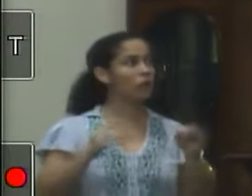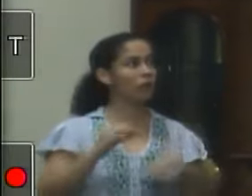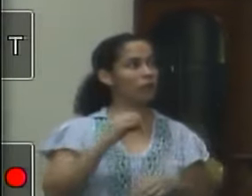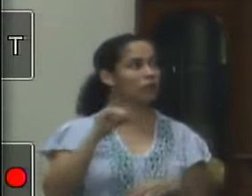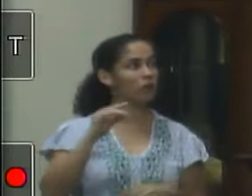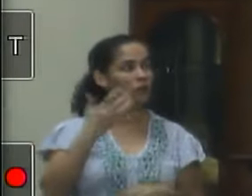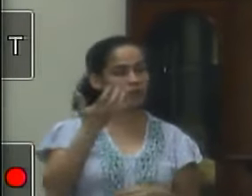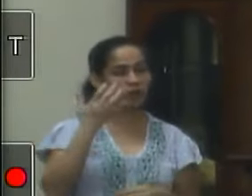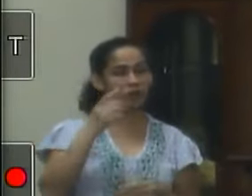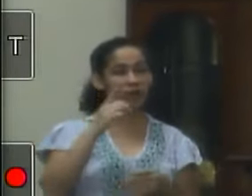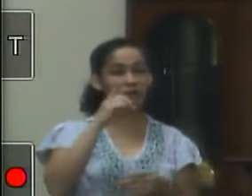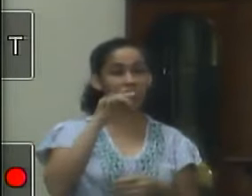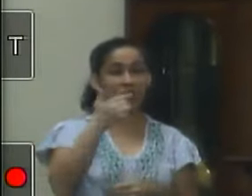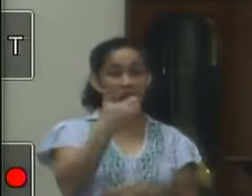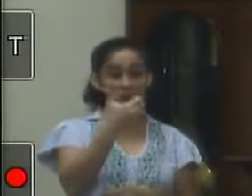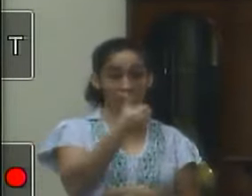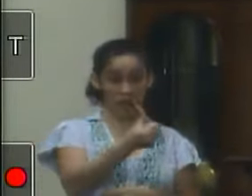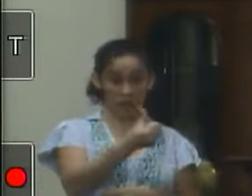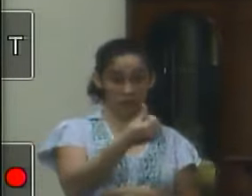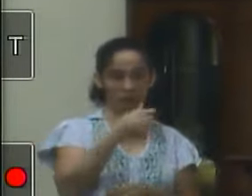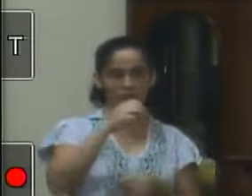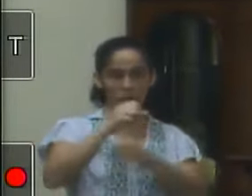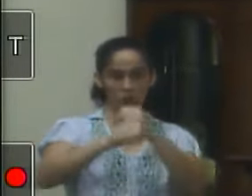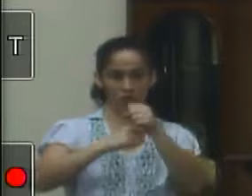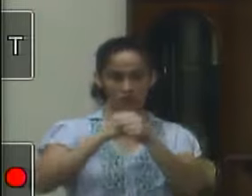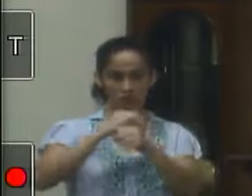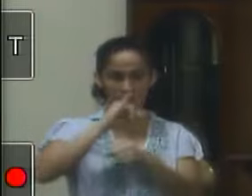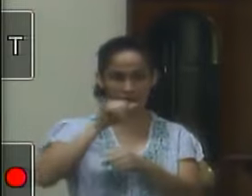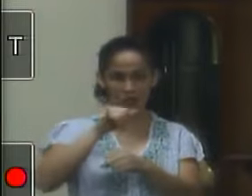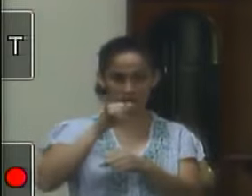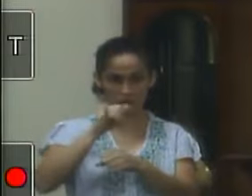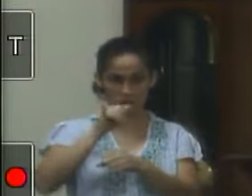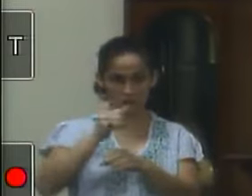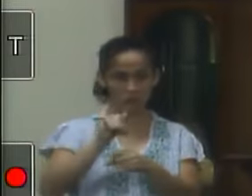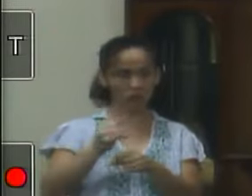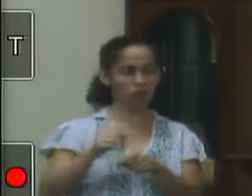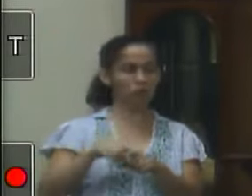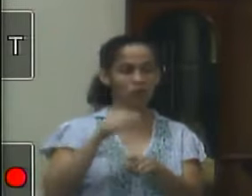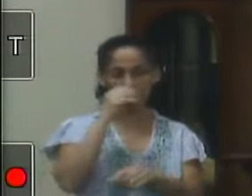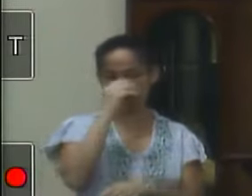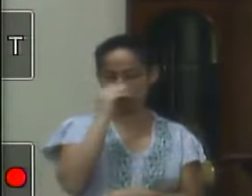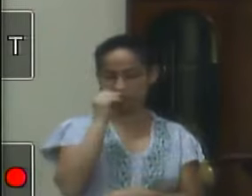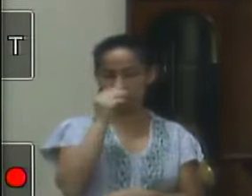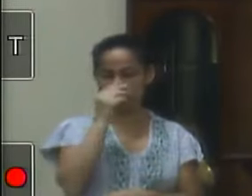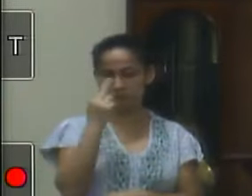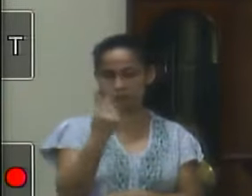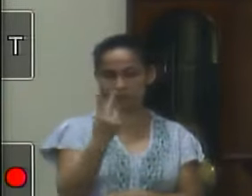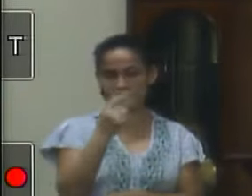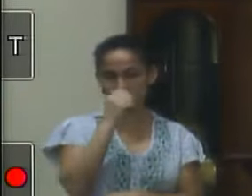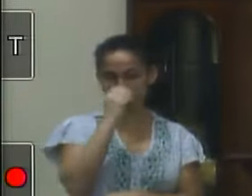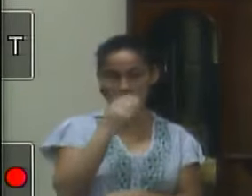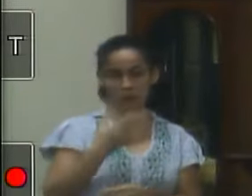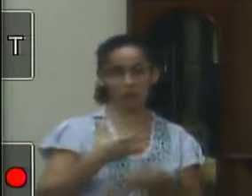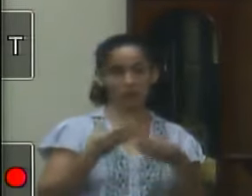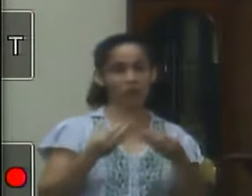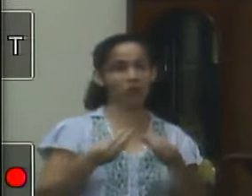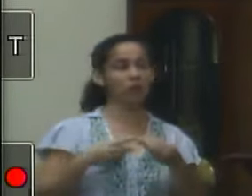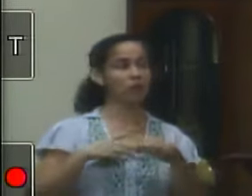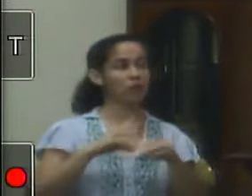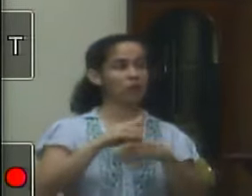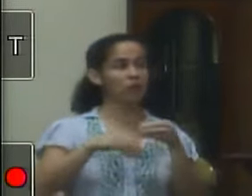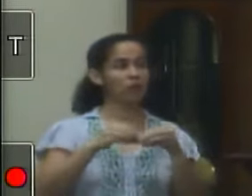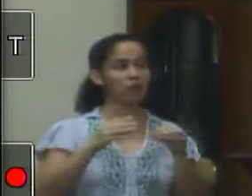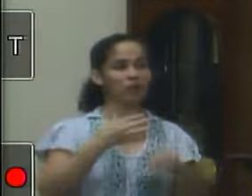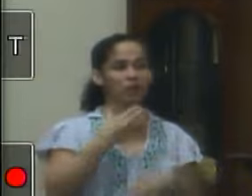quiser no início de 2019 essas duas instituições vão receber esse presente de Natal muito